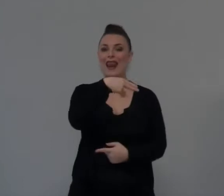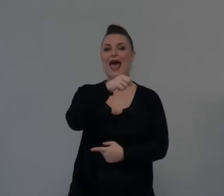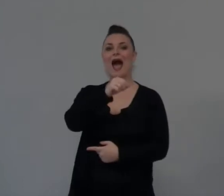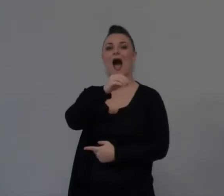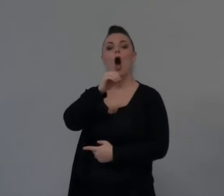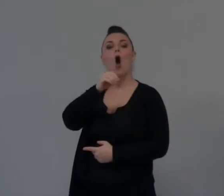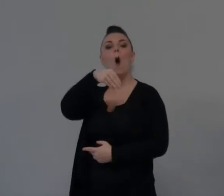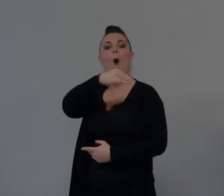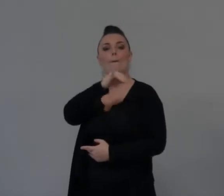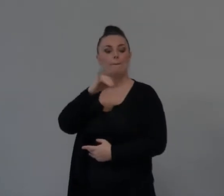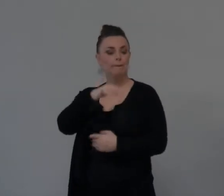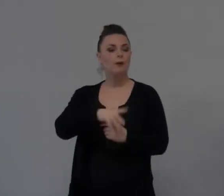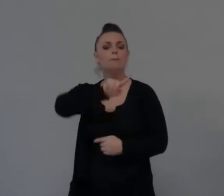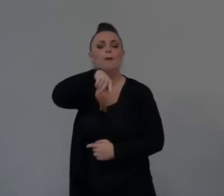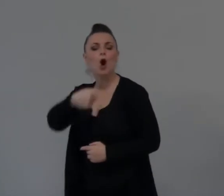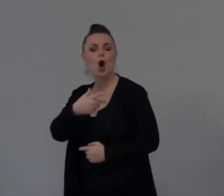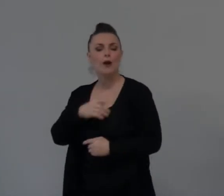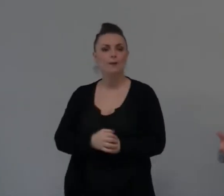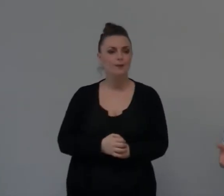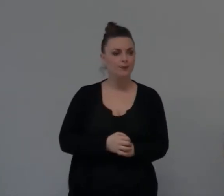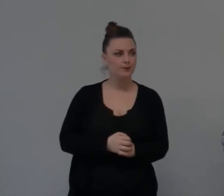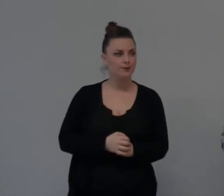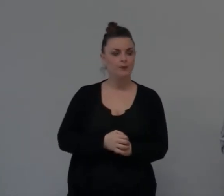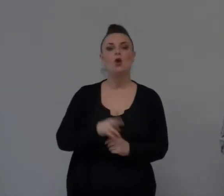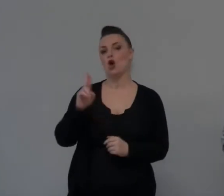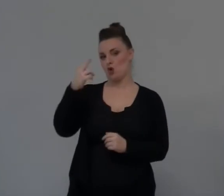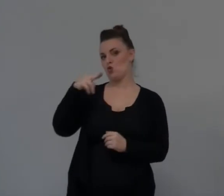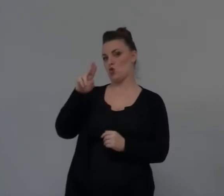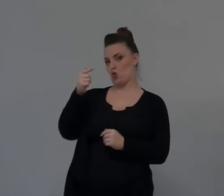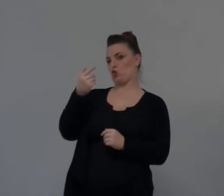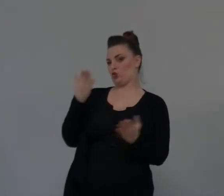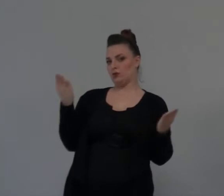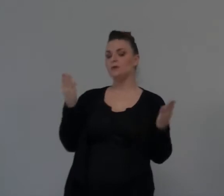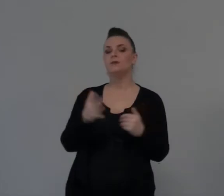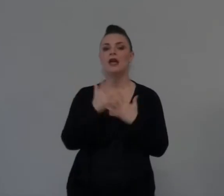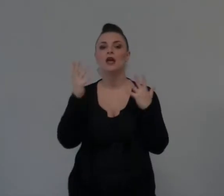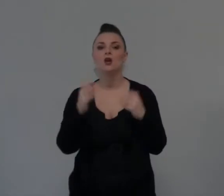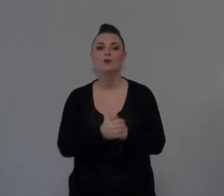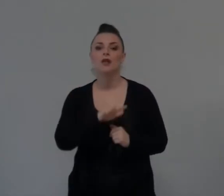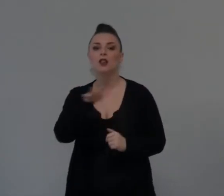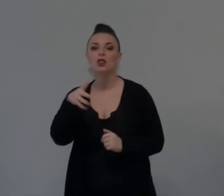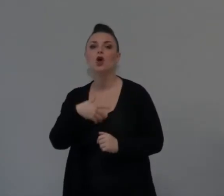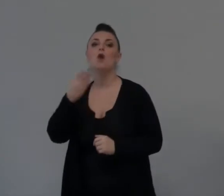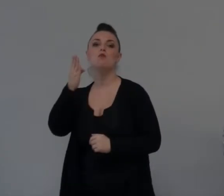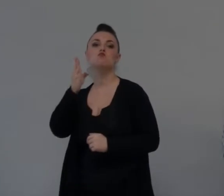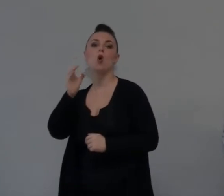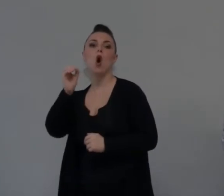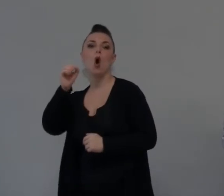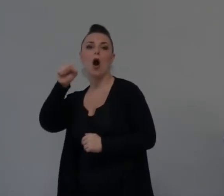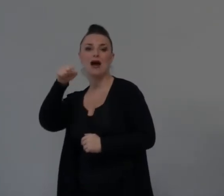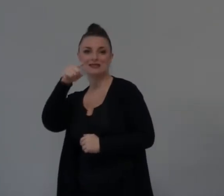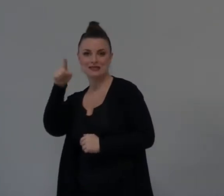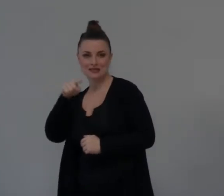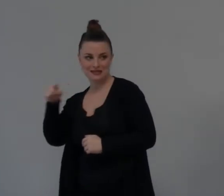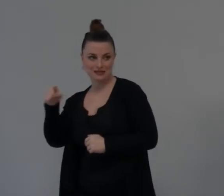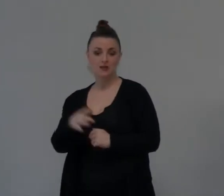poi gli altri personaggi principali, l'altro? Boaz. C'è